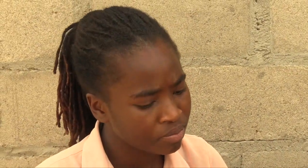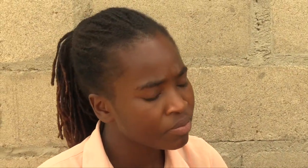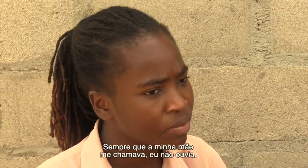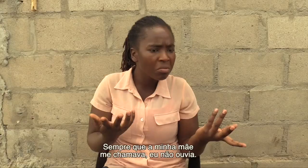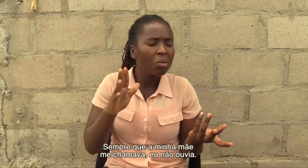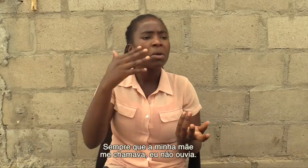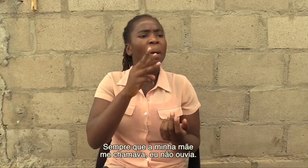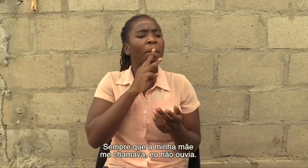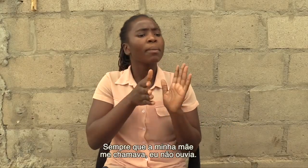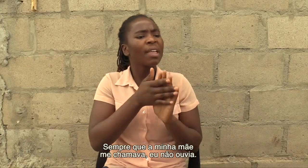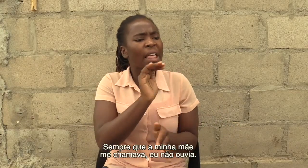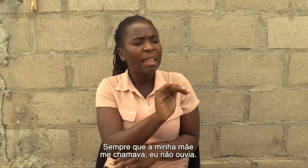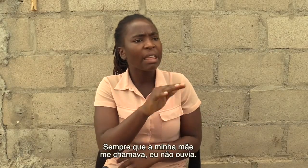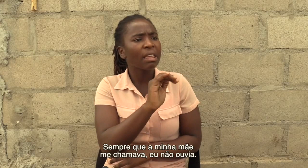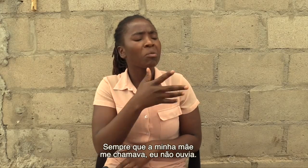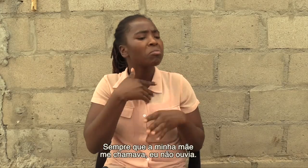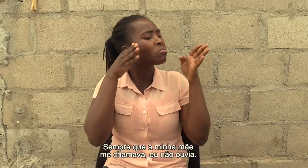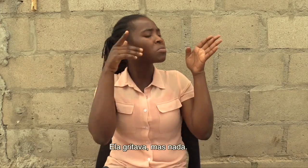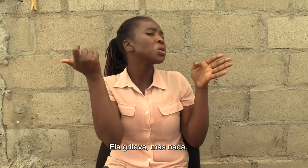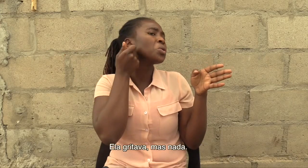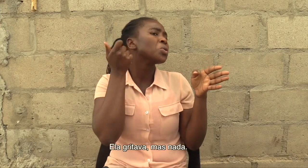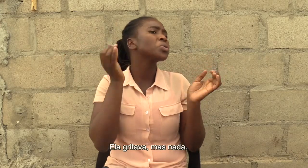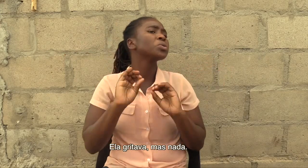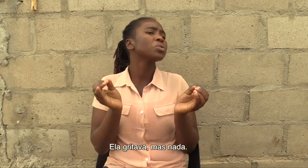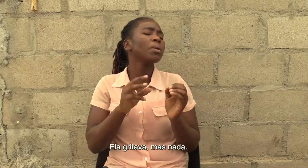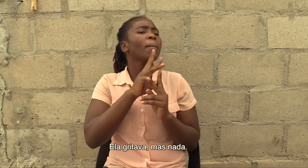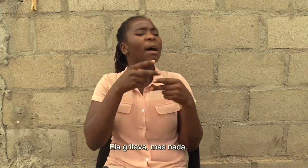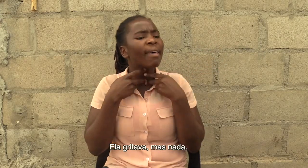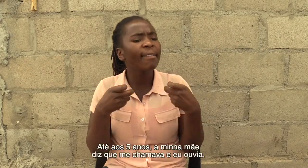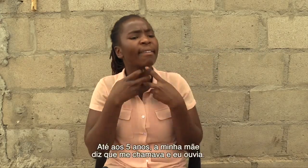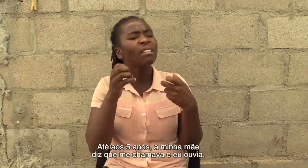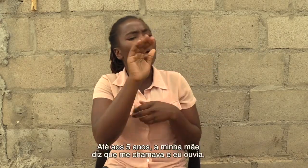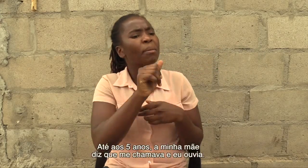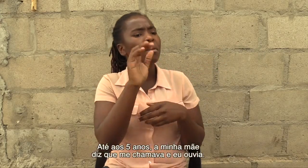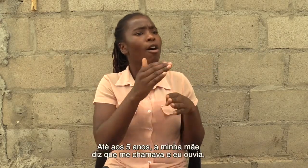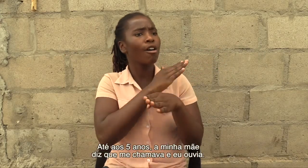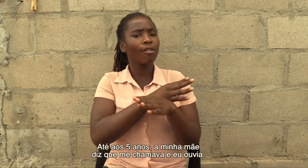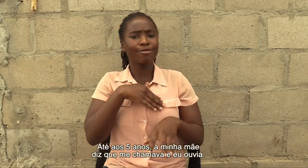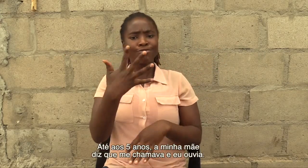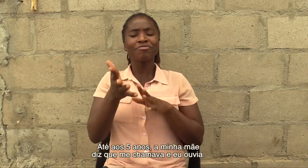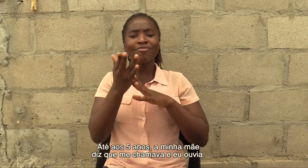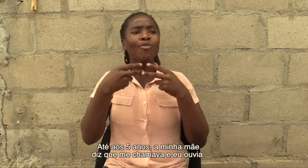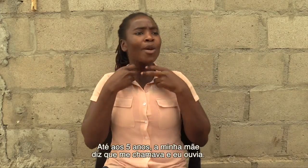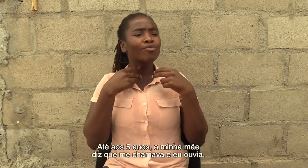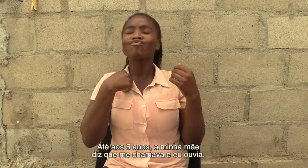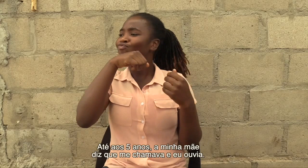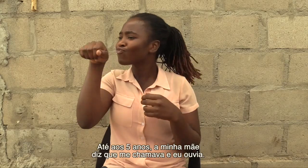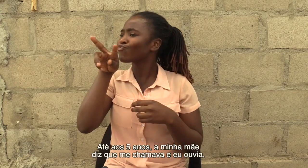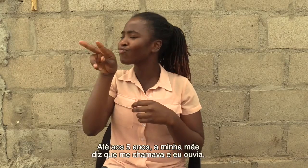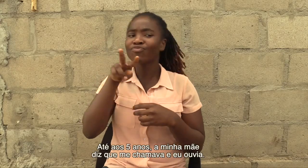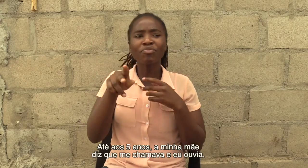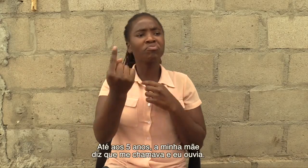Sempre que a minha mãe me chamava eu não ouvia. Ela gritava mais nada. Mas até os 5 anos